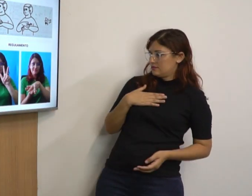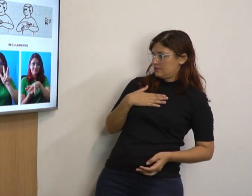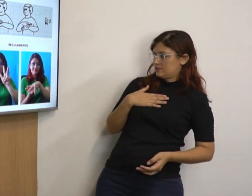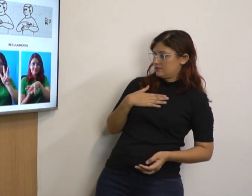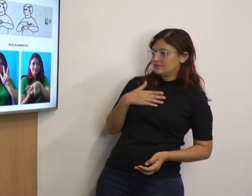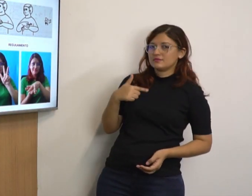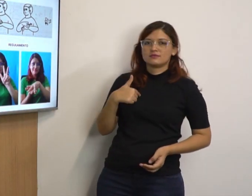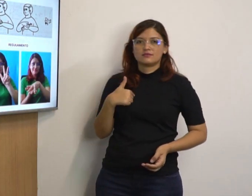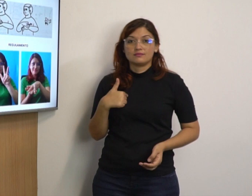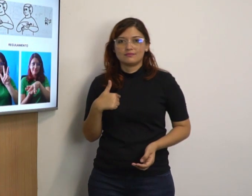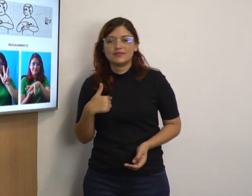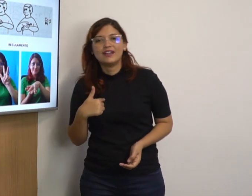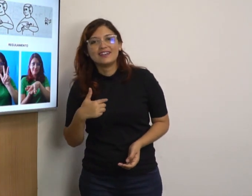Regulamento. Meu Deus, sou eu.